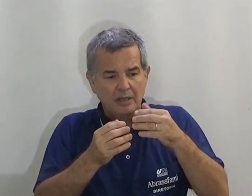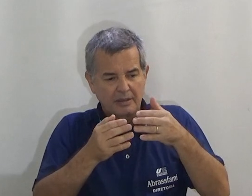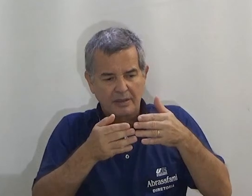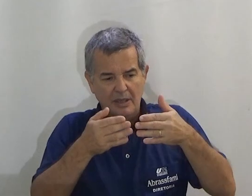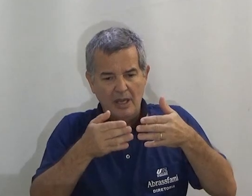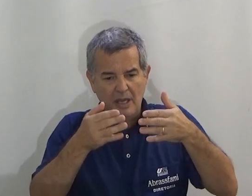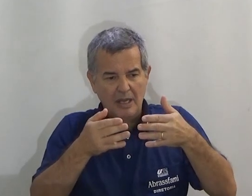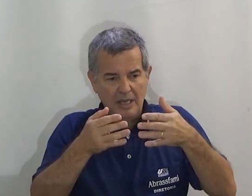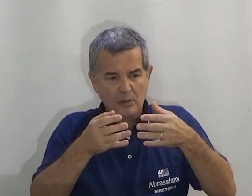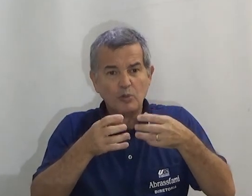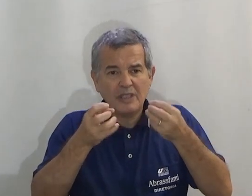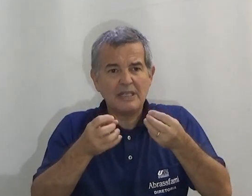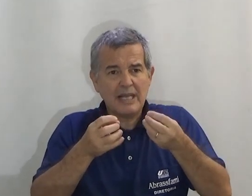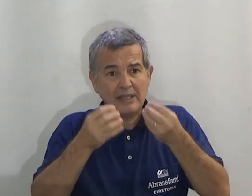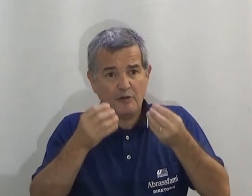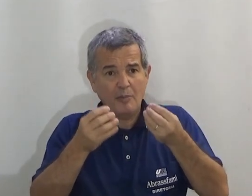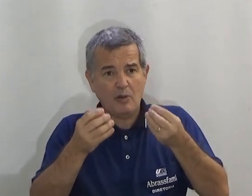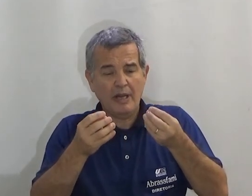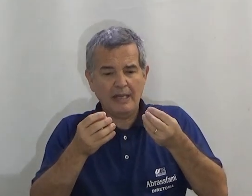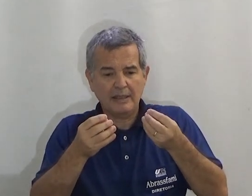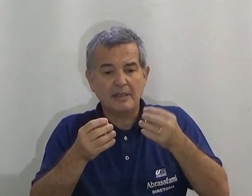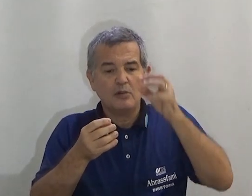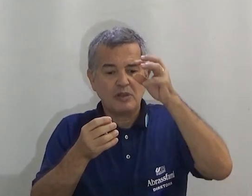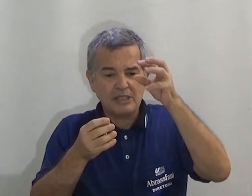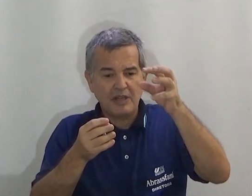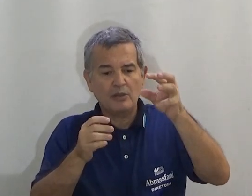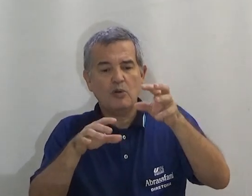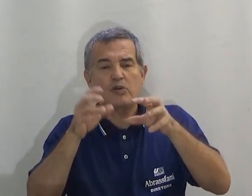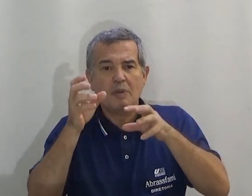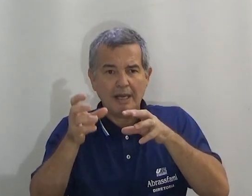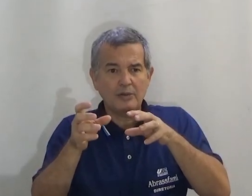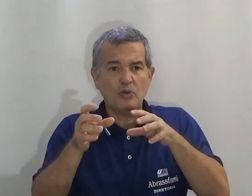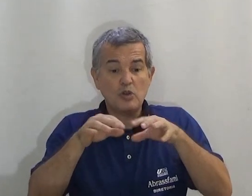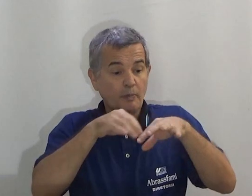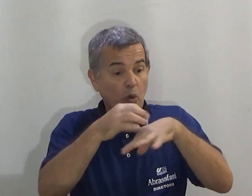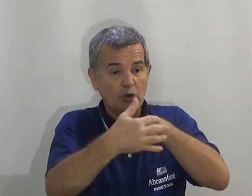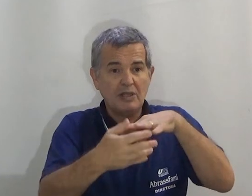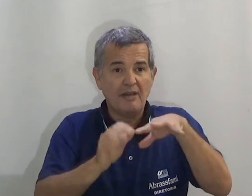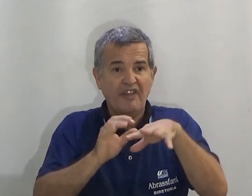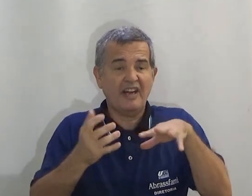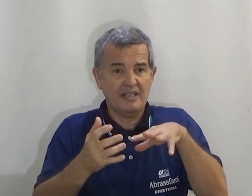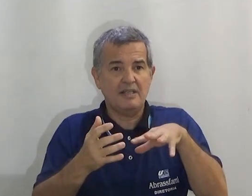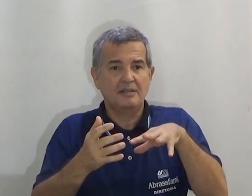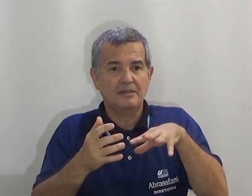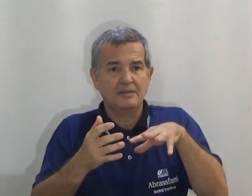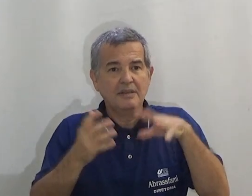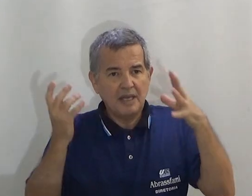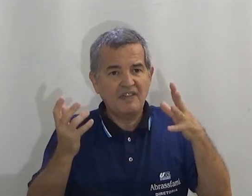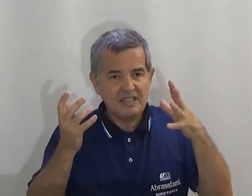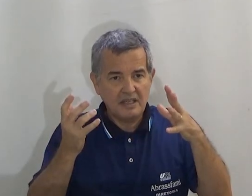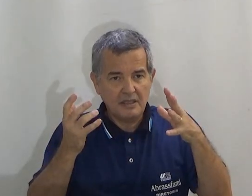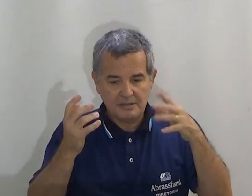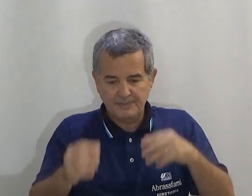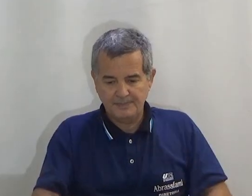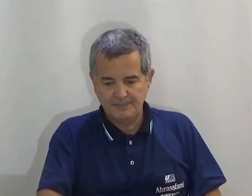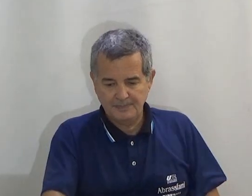utilizar de forma correta os classificadores, os marcadores, o ponto de referência e